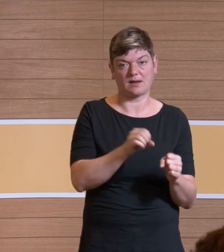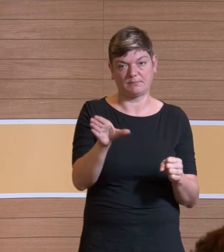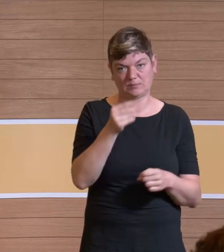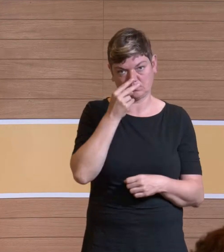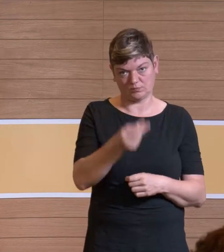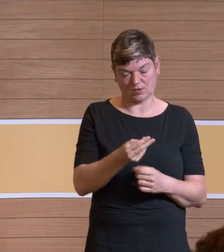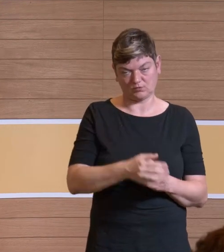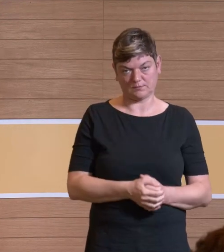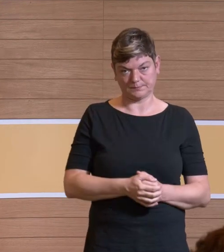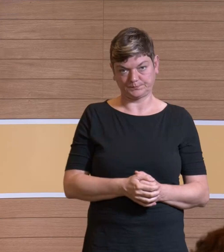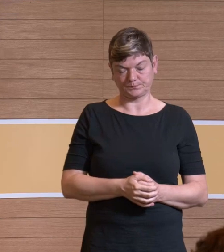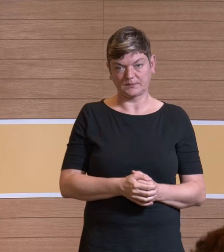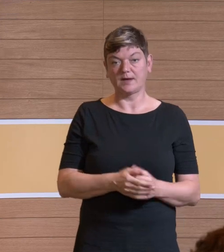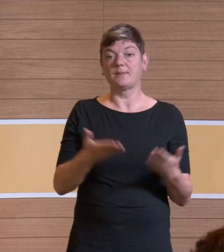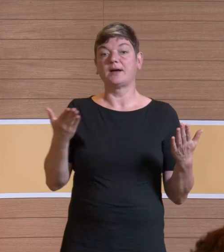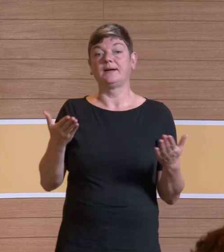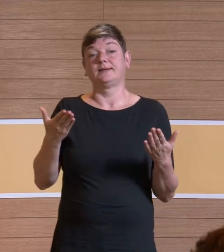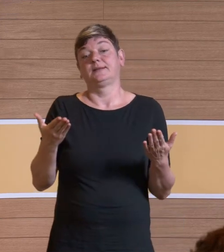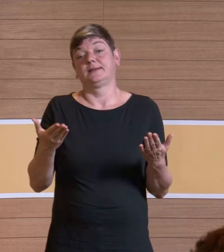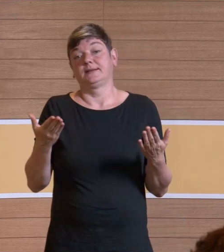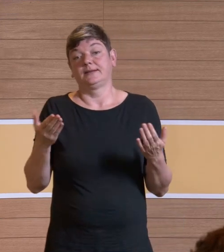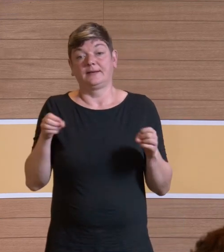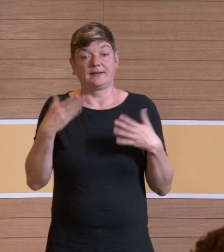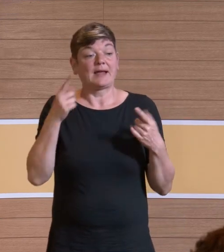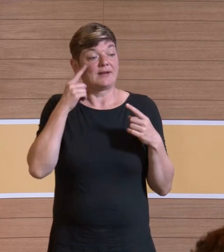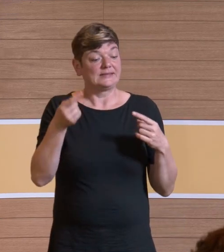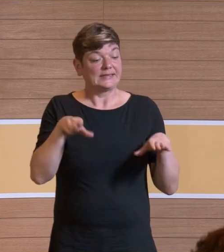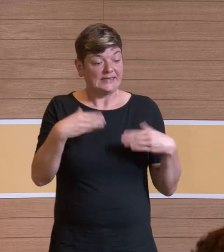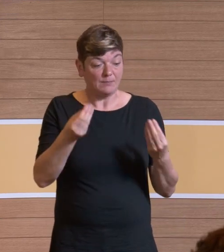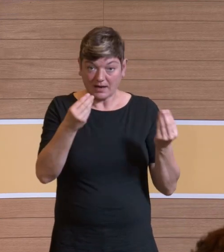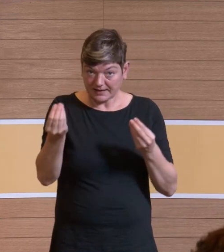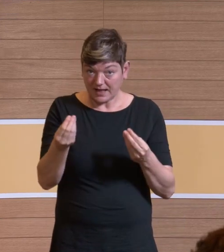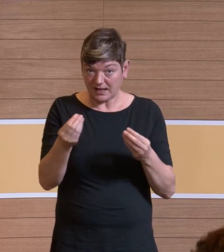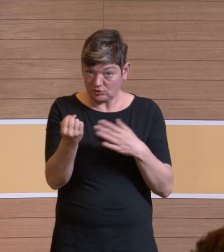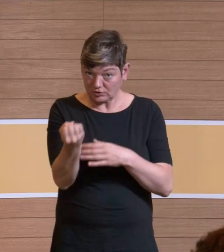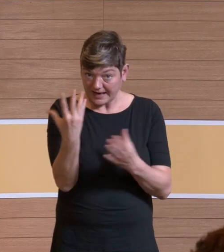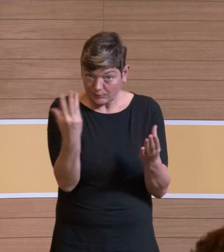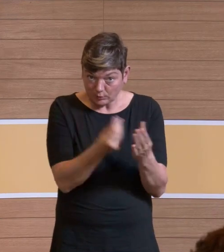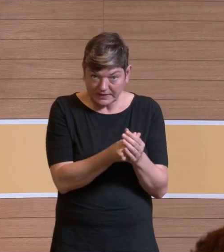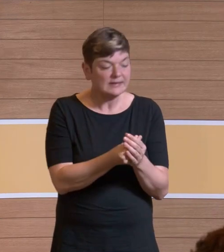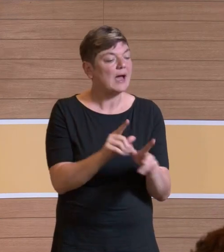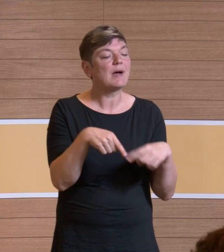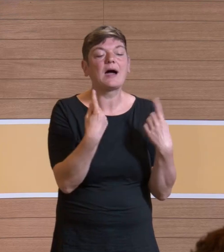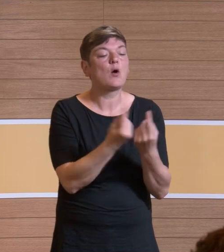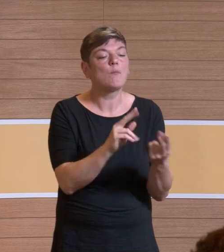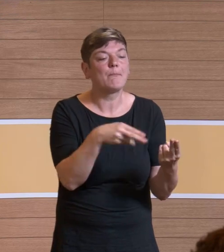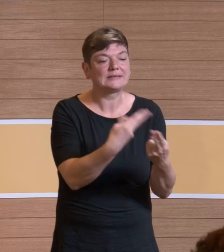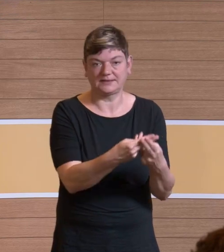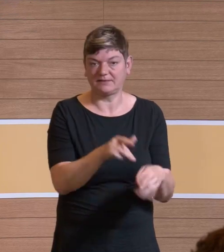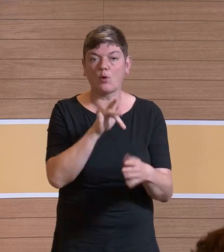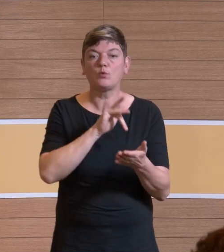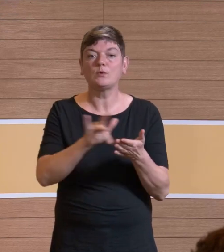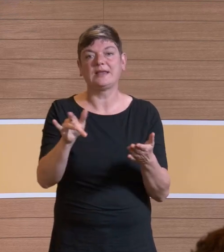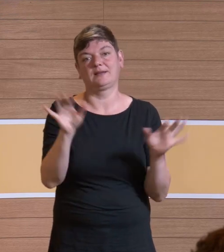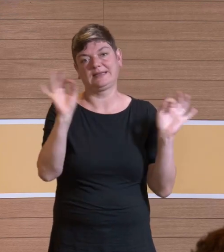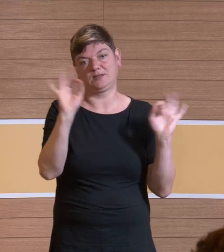Und der Punkt ist aber, was nützt es, wenn ich weiß, es gibt ein Material, was sehr stark absorbiert, aber ich kann es in den Raum gar nicht einbringen, weil der Hygieniker sofort sagt, das geht